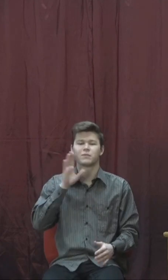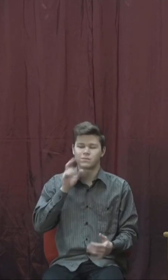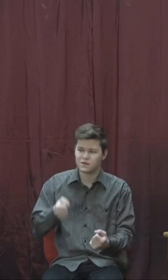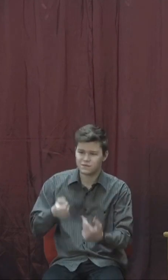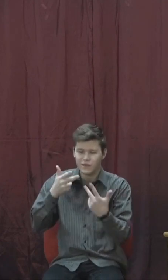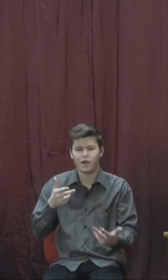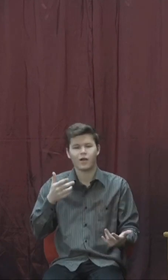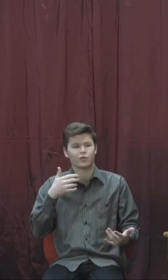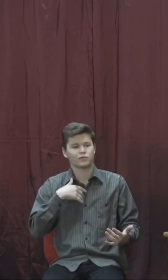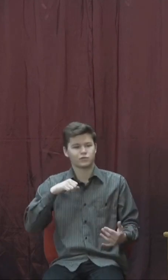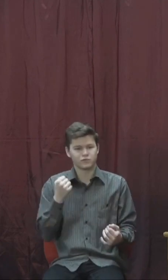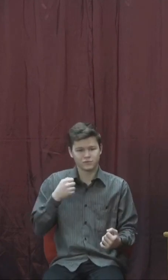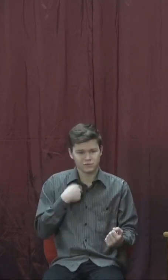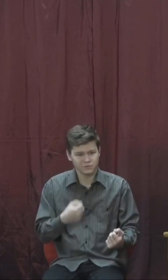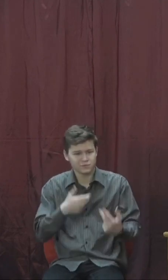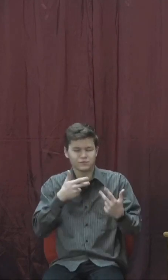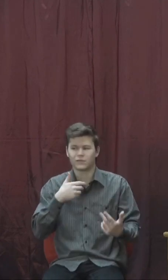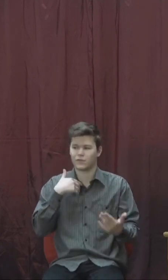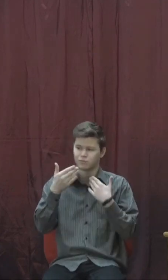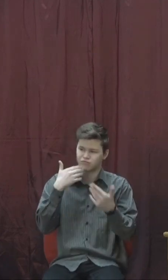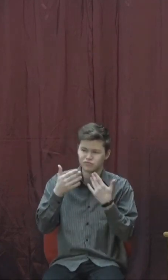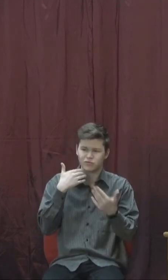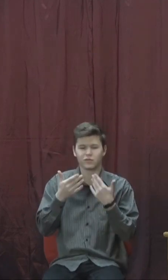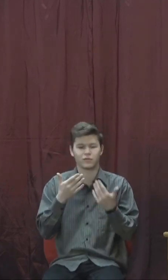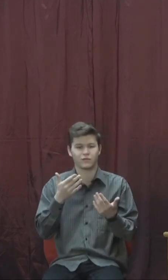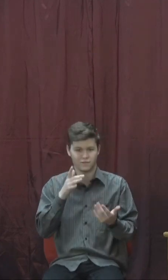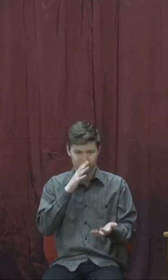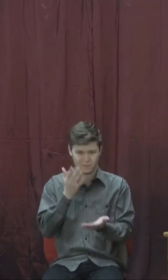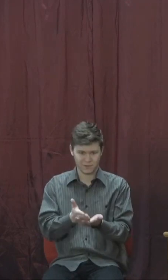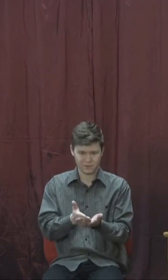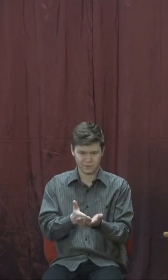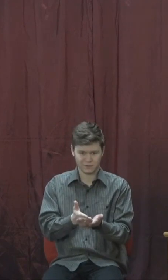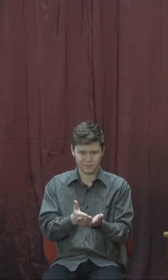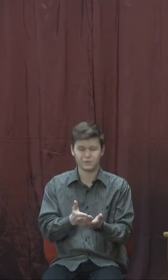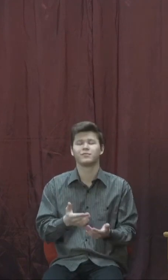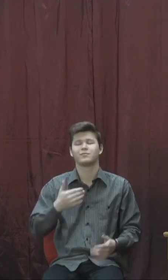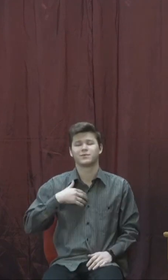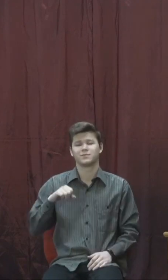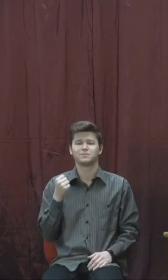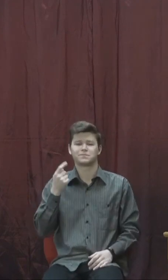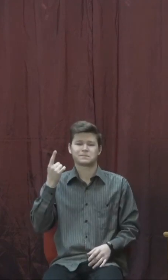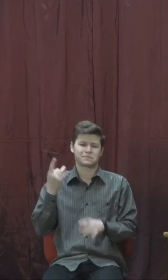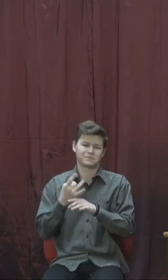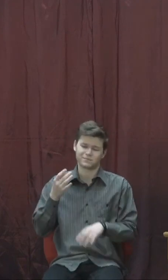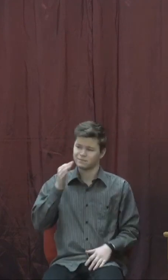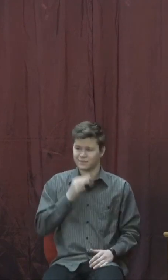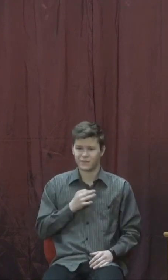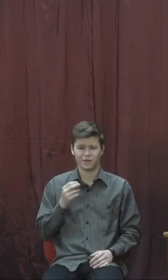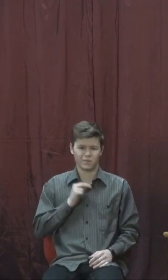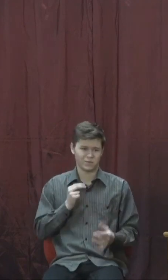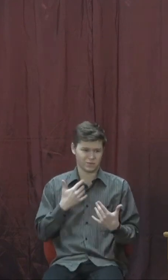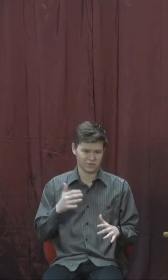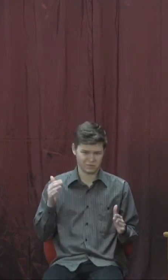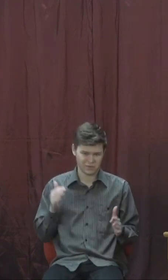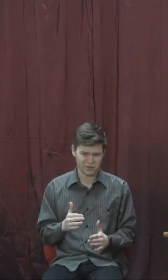друзям, можливо однокласникам? Чи є той час? І один мені друг каже, що ніби і роботи менше,